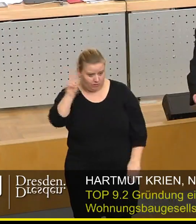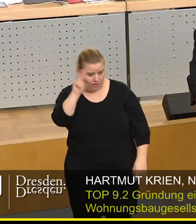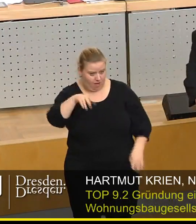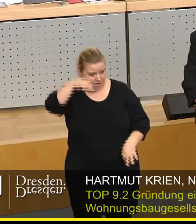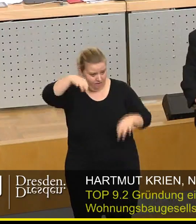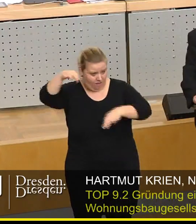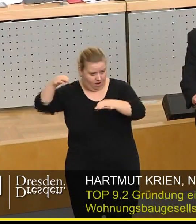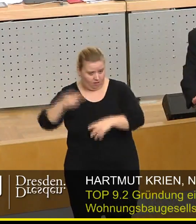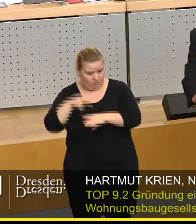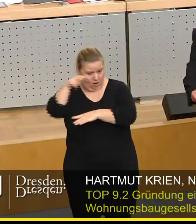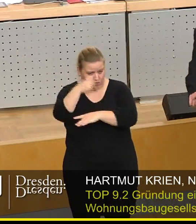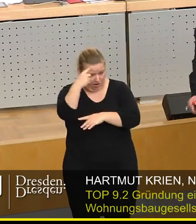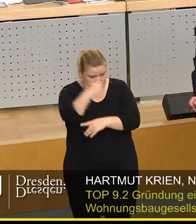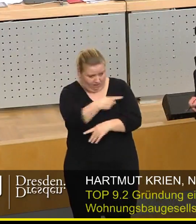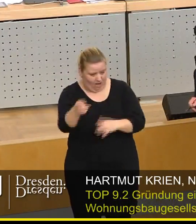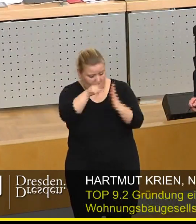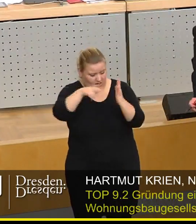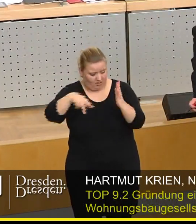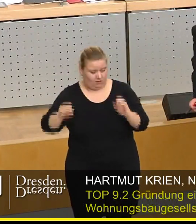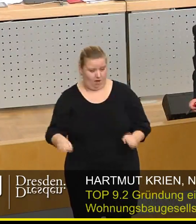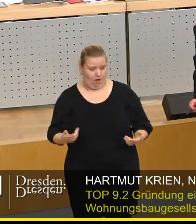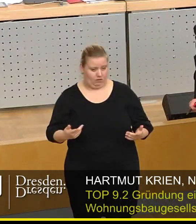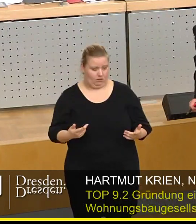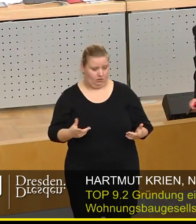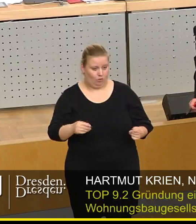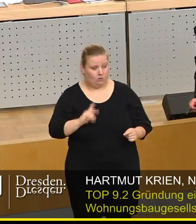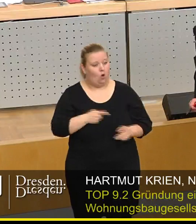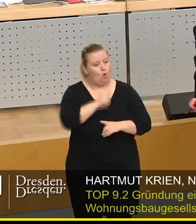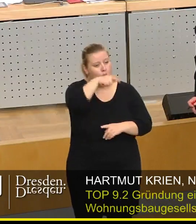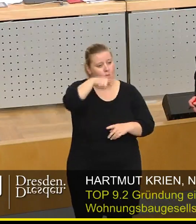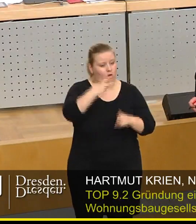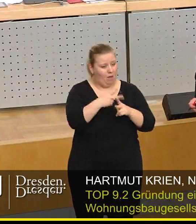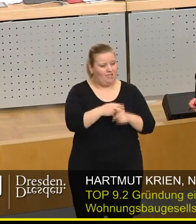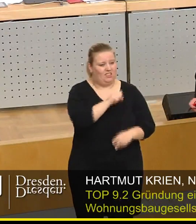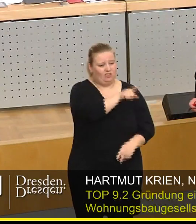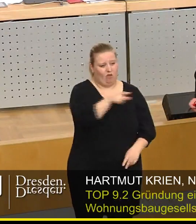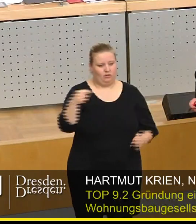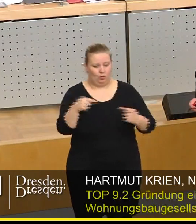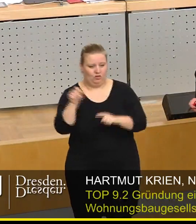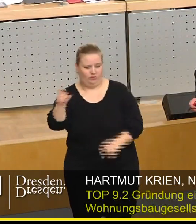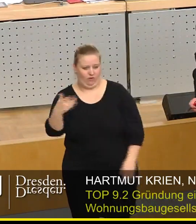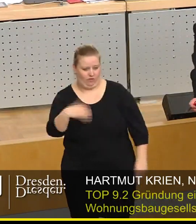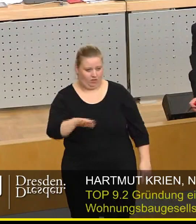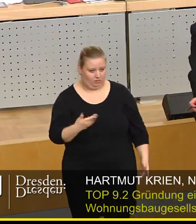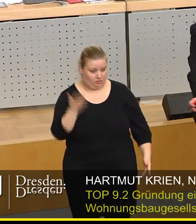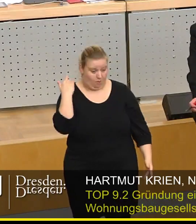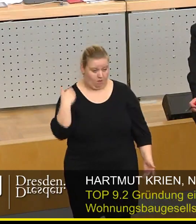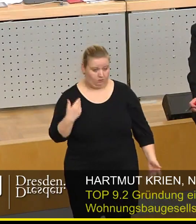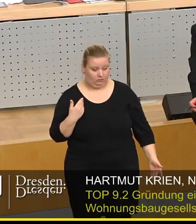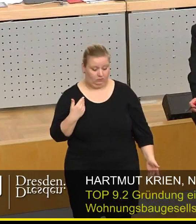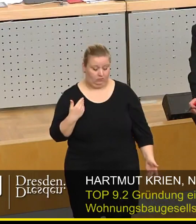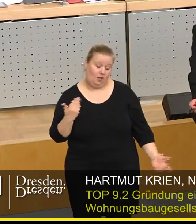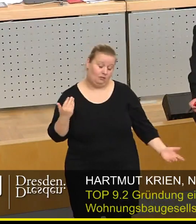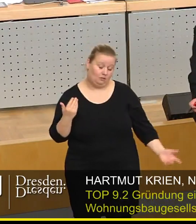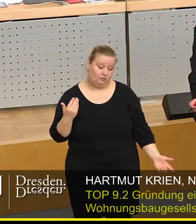gewählt worden ist in den Aufsichtsrat der WOBA. Und es wäre mit der Stimme des Oberbürgermeisters 12 zu 12 gewesen. Also,